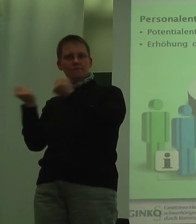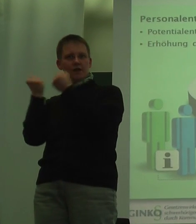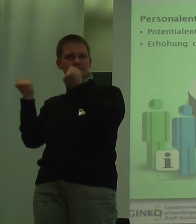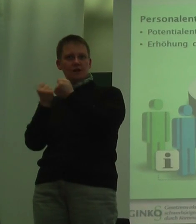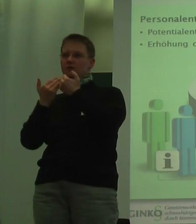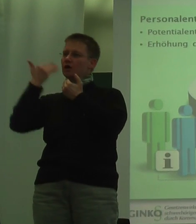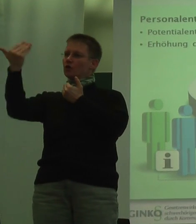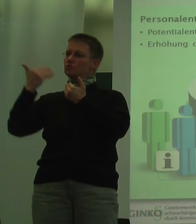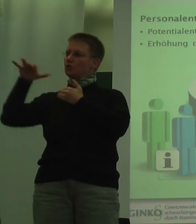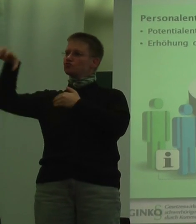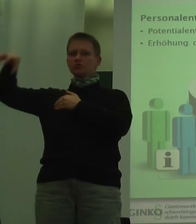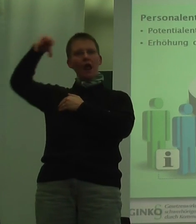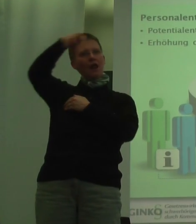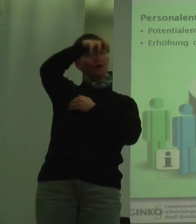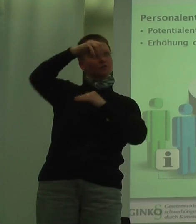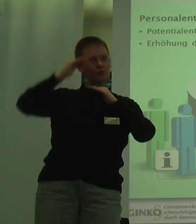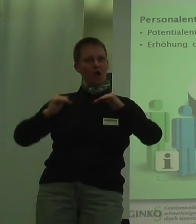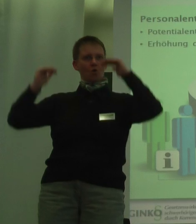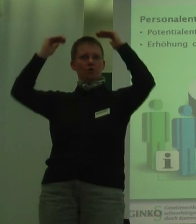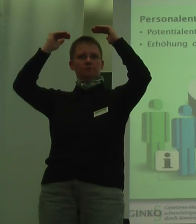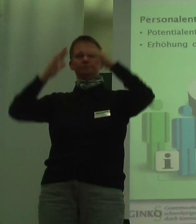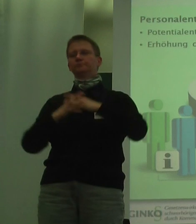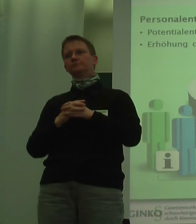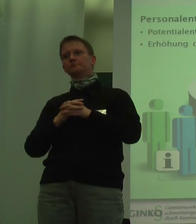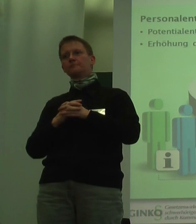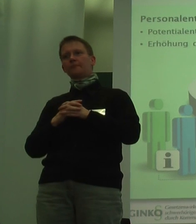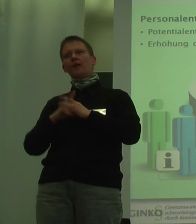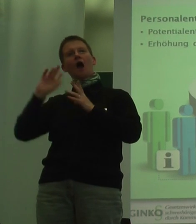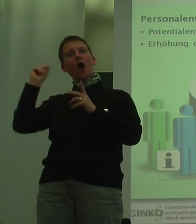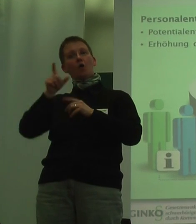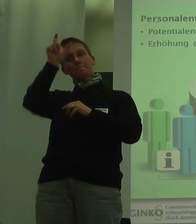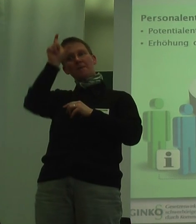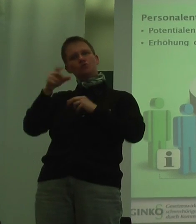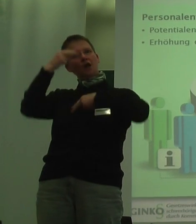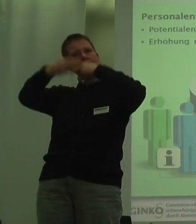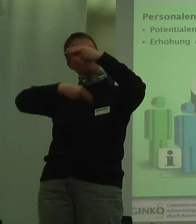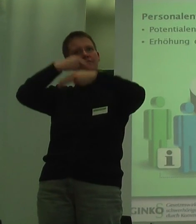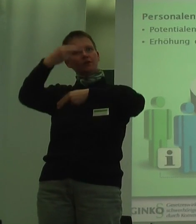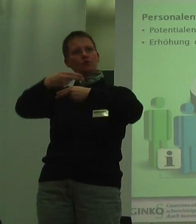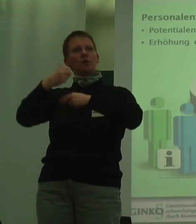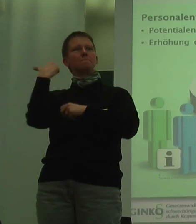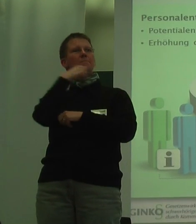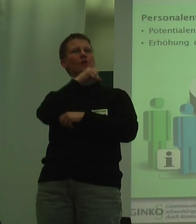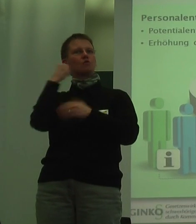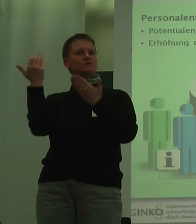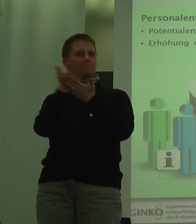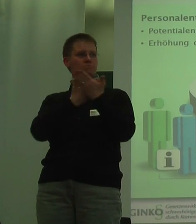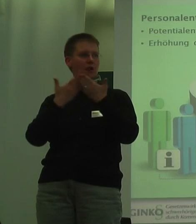vorhandenen Stellen zu erhöhen. Ein Instrument der Personalentwicklung ist die Berufsbildung, zu der sowohl die